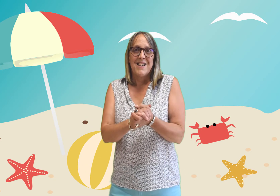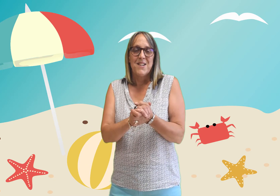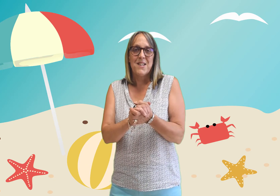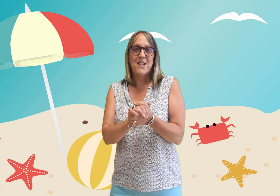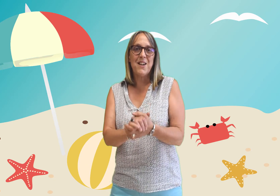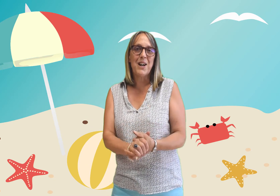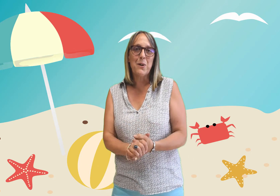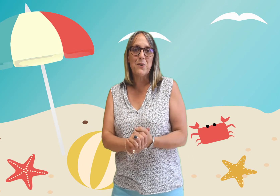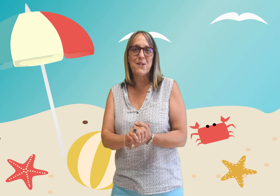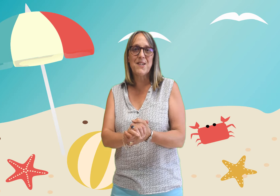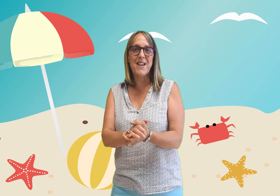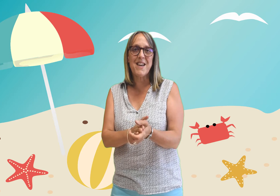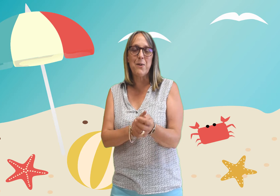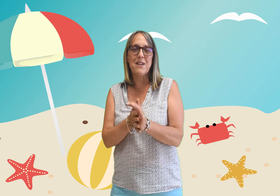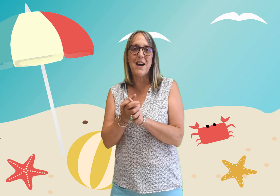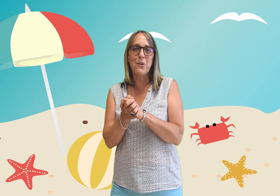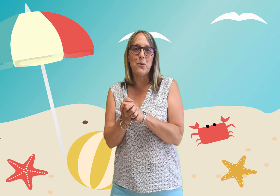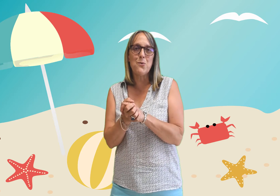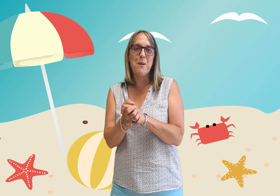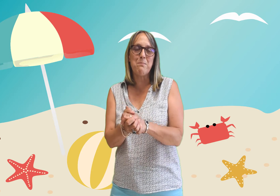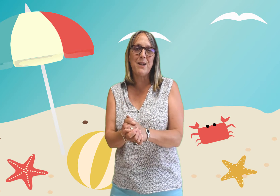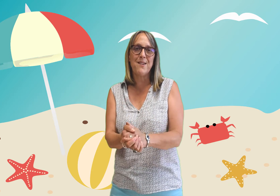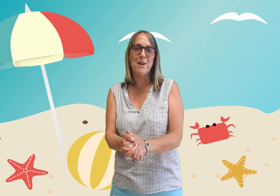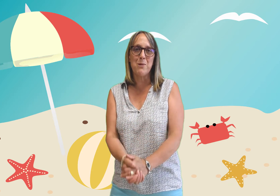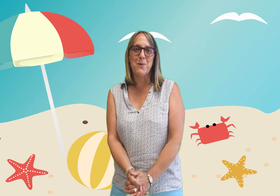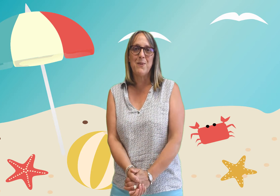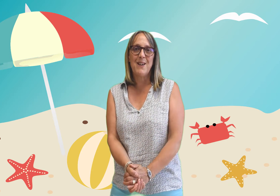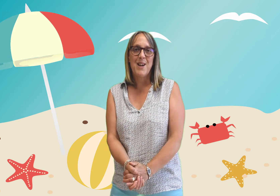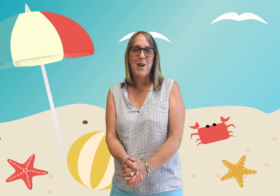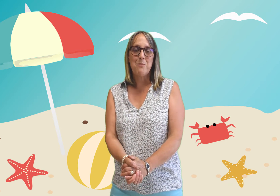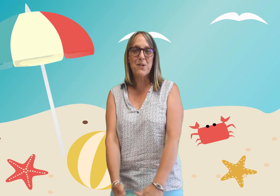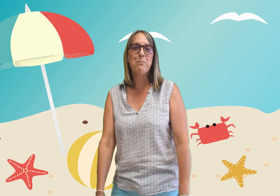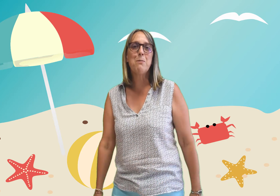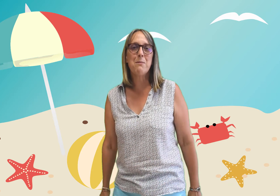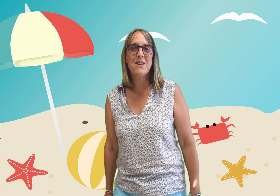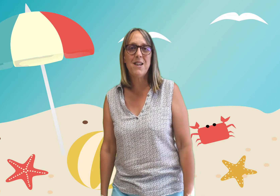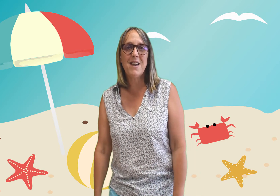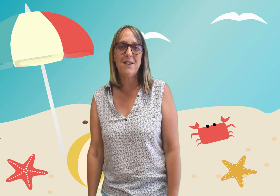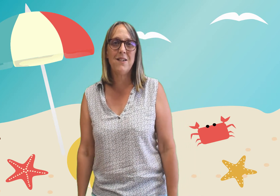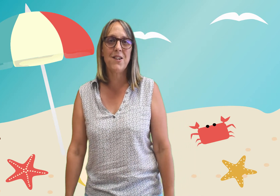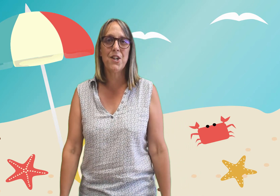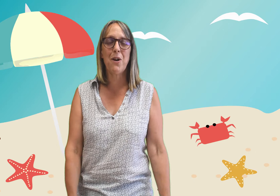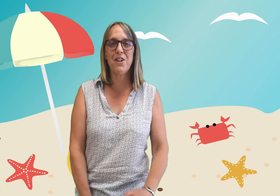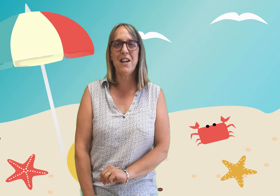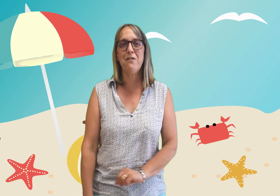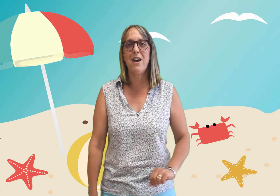c'est les vacances ça y est on les a attendus impatiemment pour cette première matinée j'ai envie d'aller faire